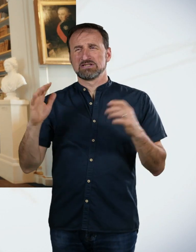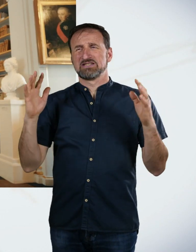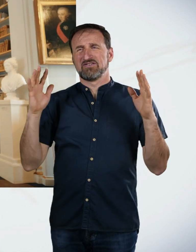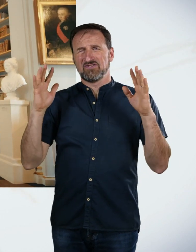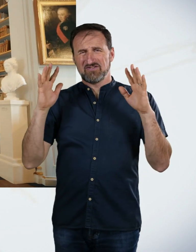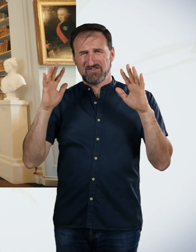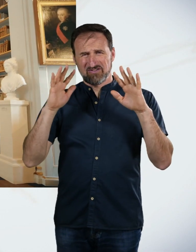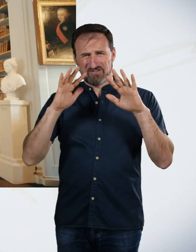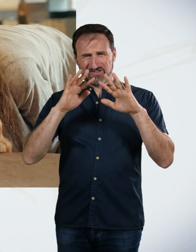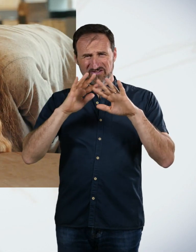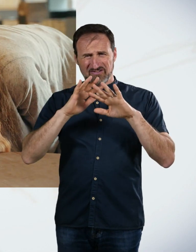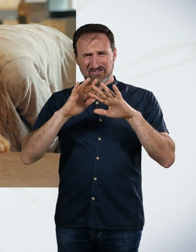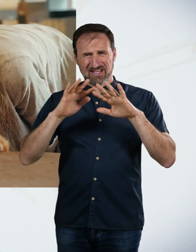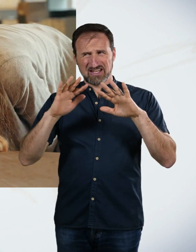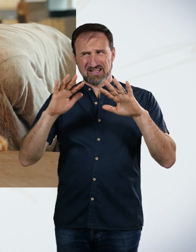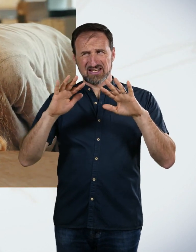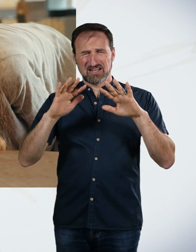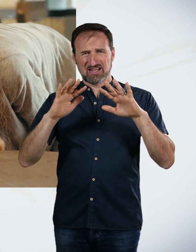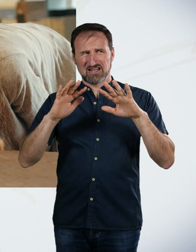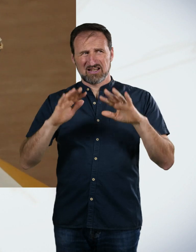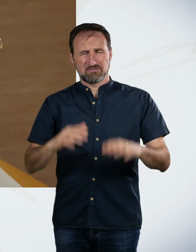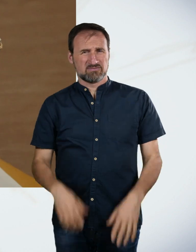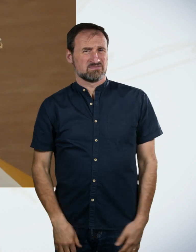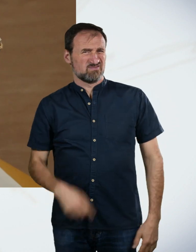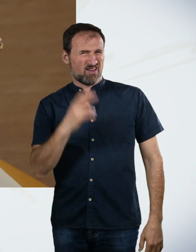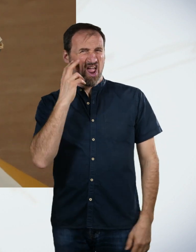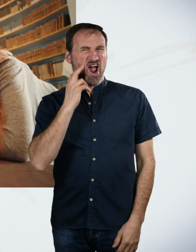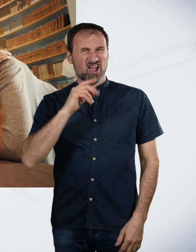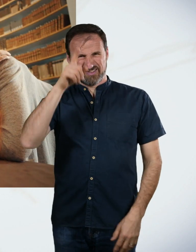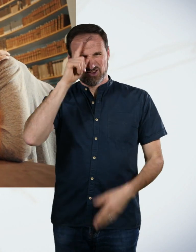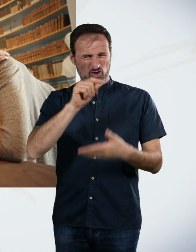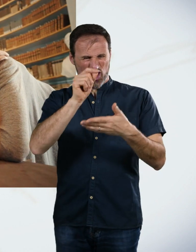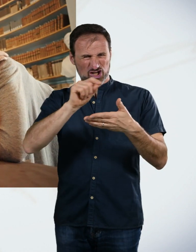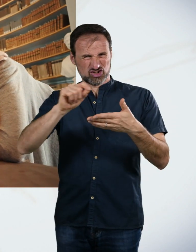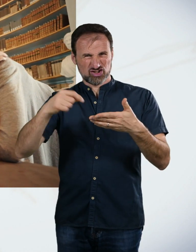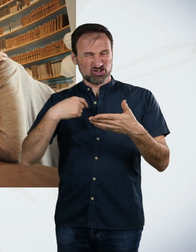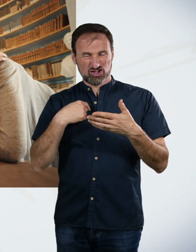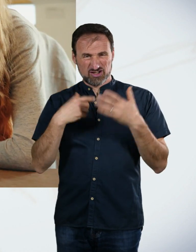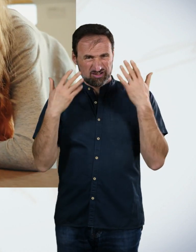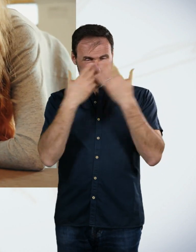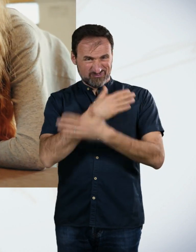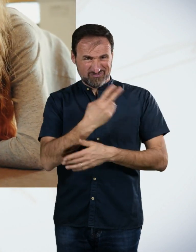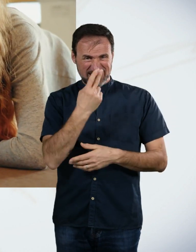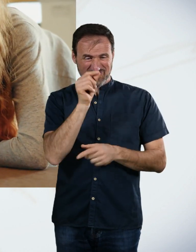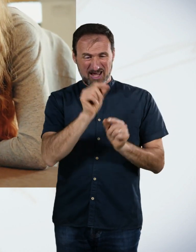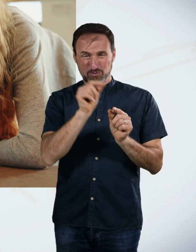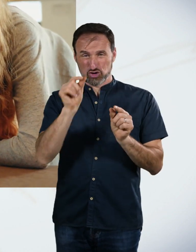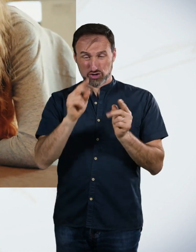Das ist ja auf Altdeutsch. Naja, und was soll ich sagen? Müssen wir jetzt gar nicht groß erwähnen. Ich habe einfach zwei Buchstaben verwechselt.